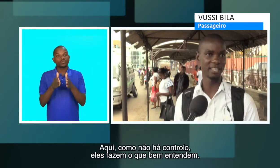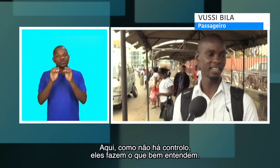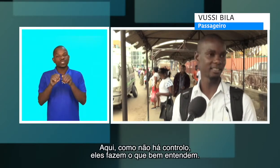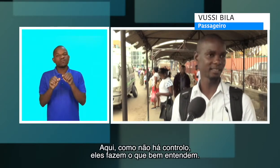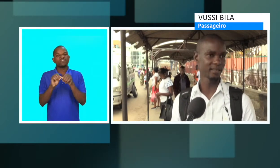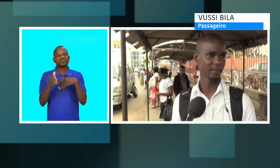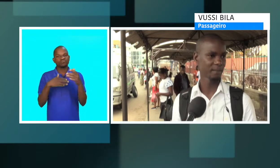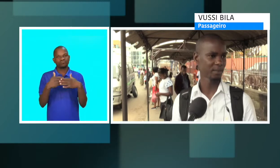entendo.